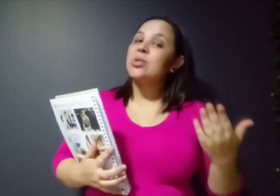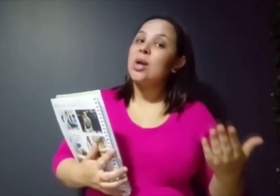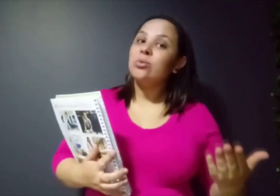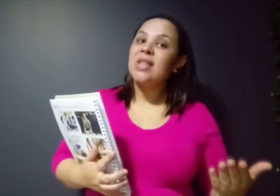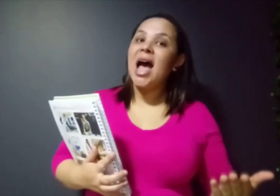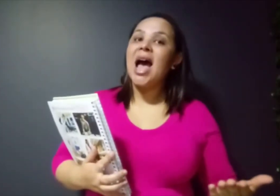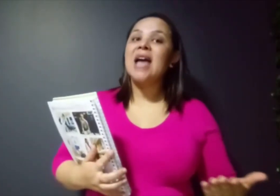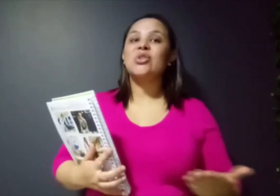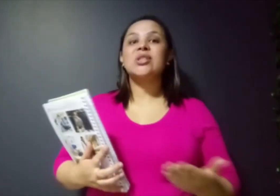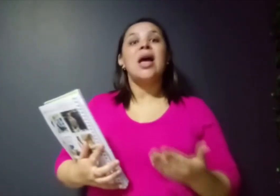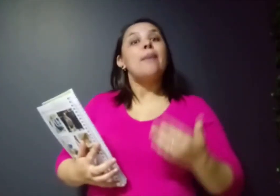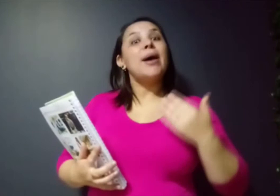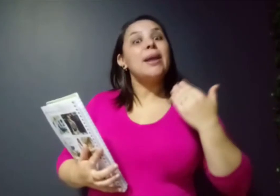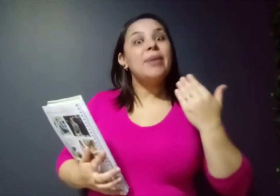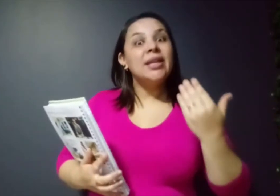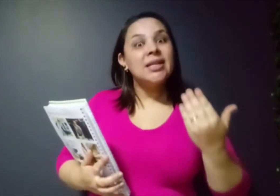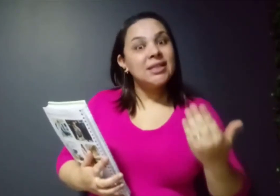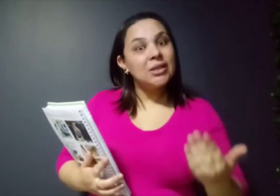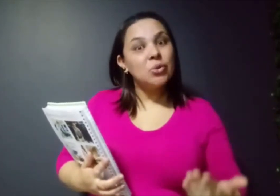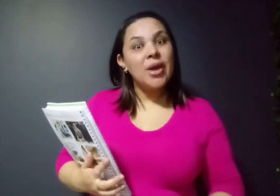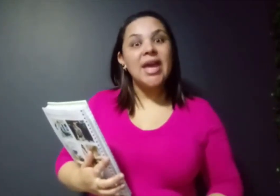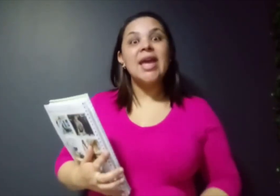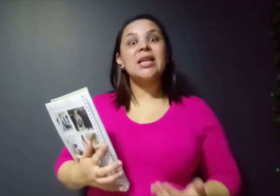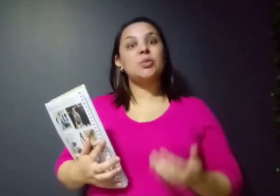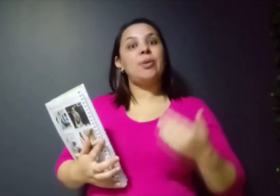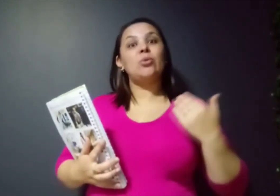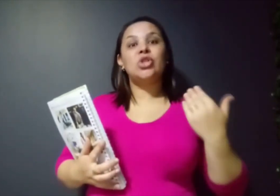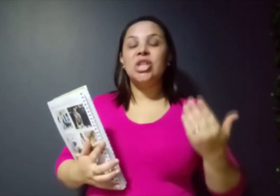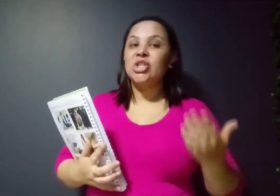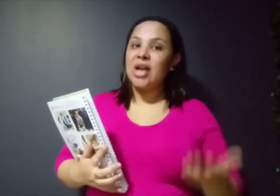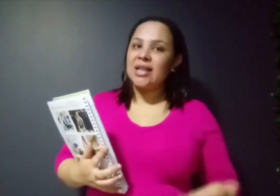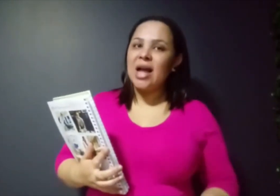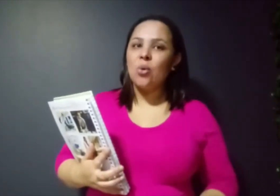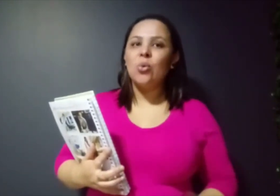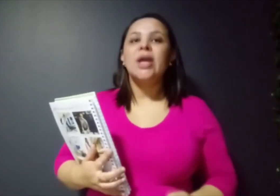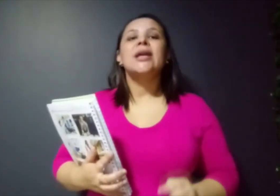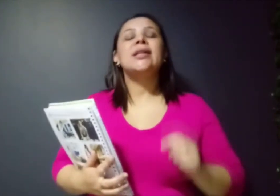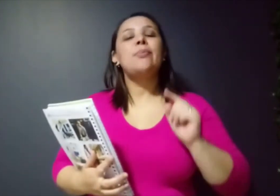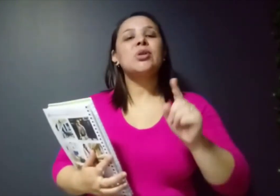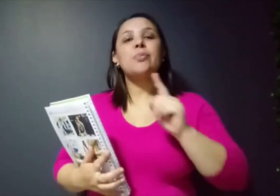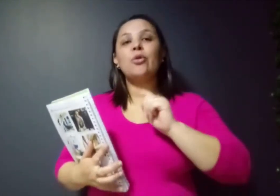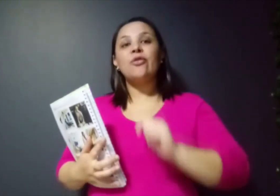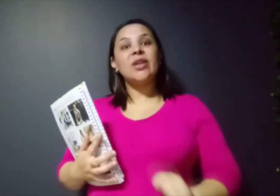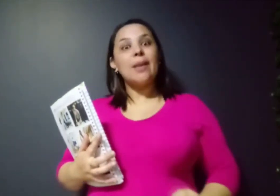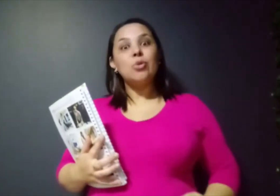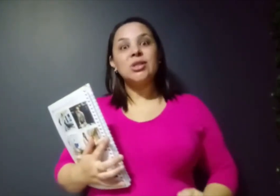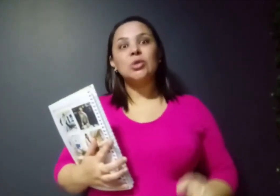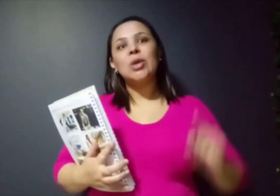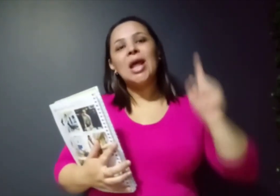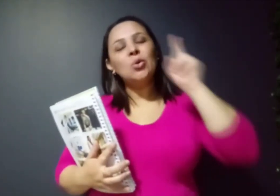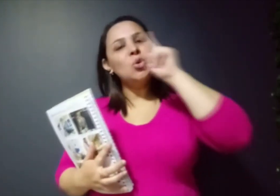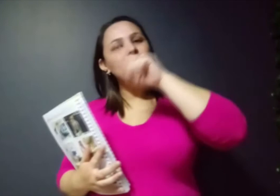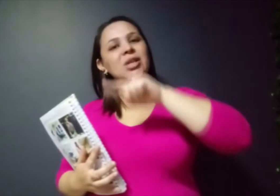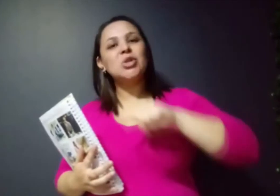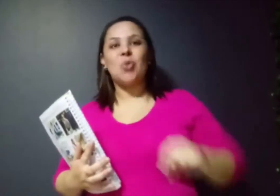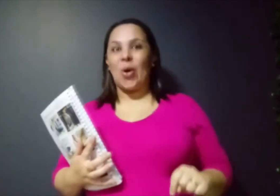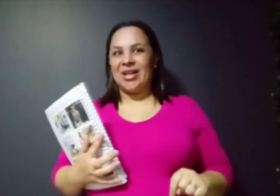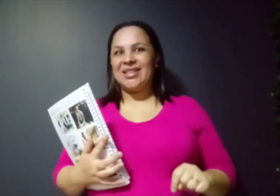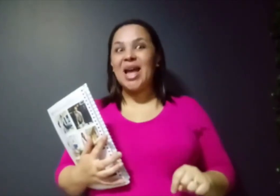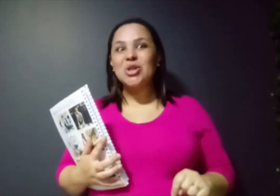saudades. Parabenizando eles pelo dia de cada um. Que depois a prof vai estar postando lá no grupo da escola. Tá? Nós